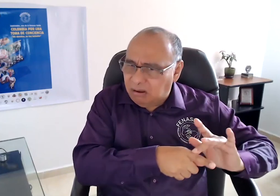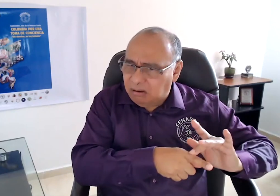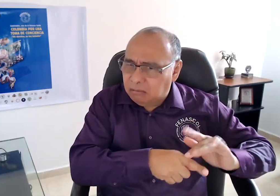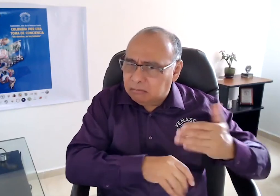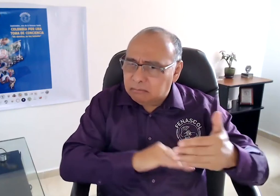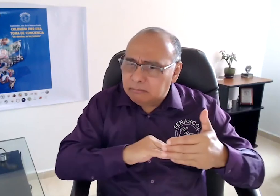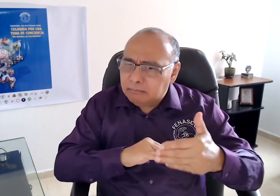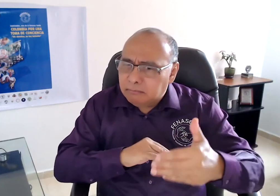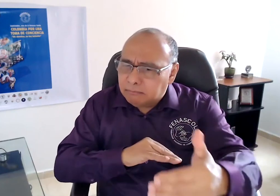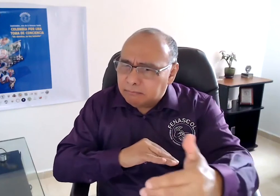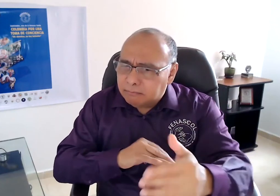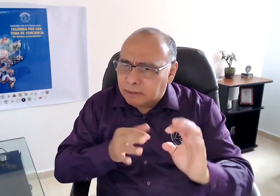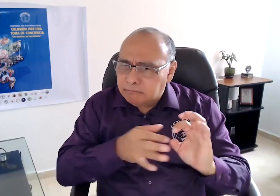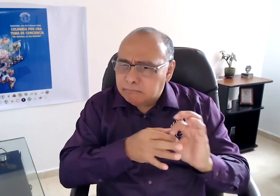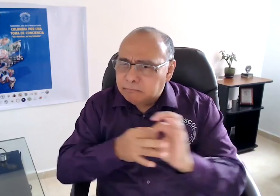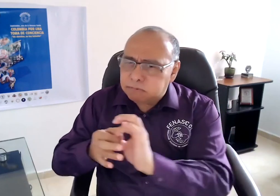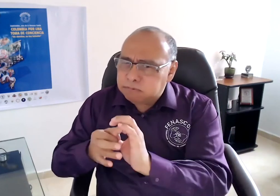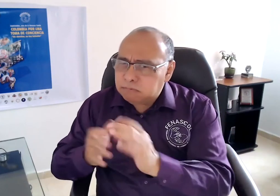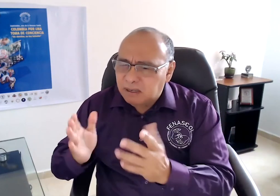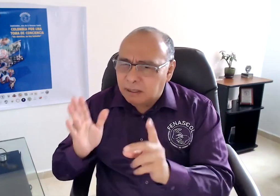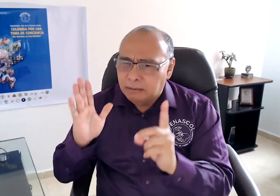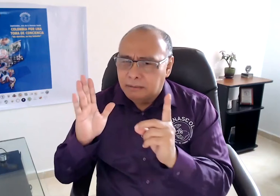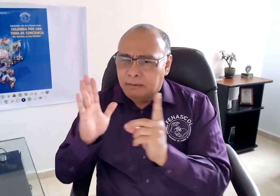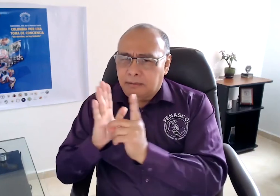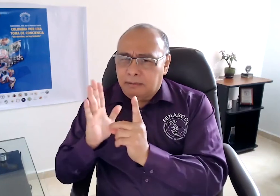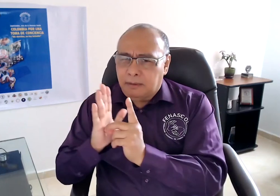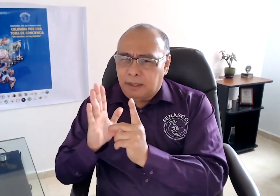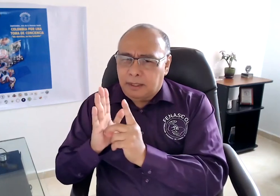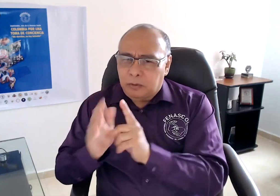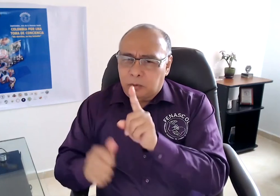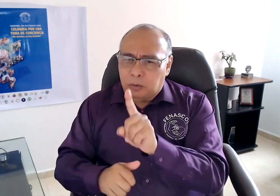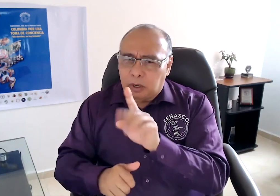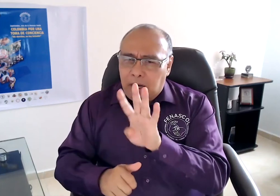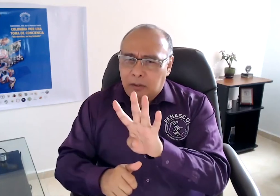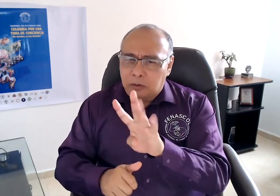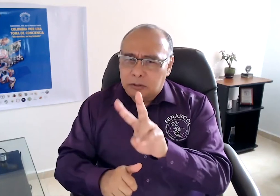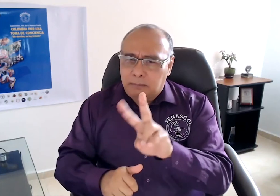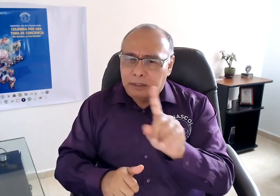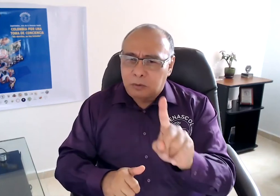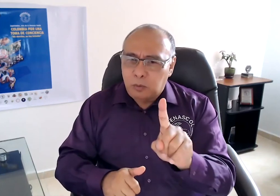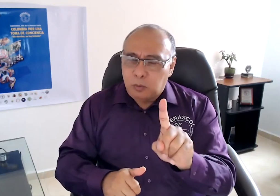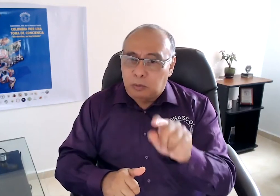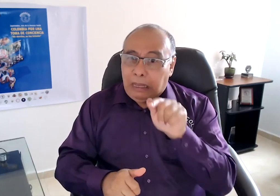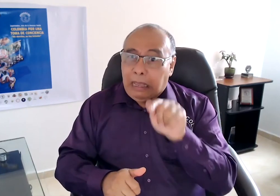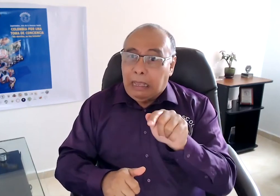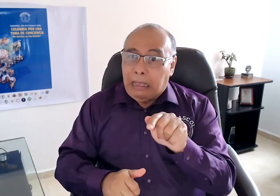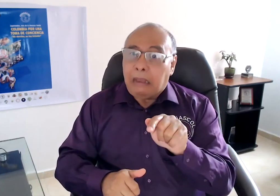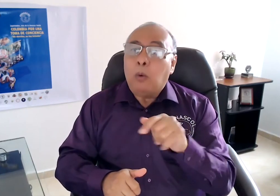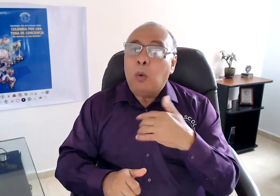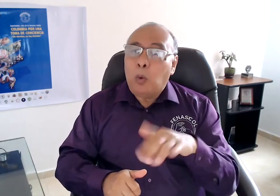cómo ha sido su aplicación, qué va a pasar de aquí en adelante, todo en el marco del Decreto 1421, donde